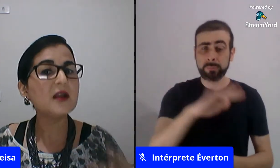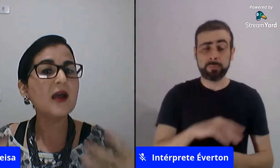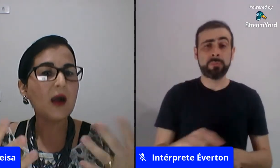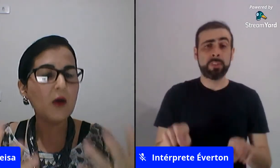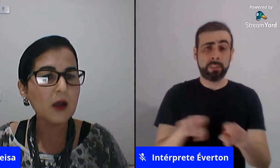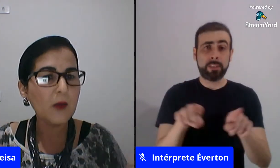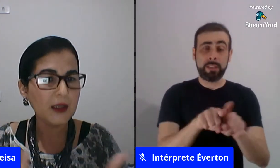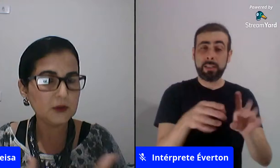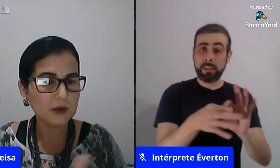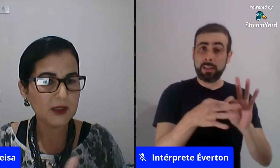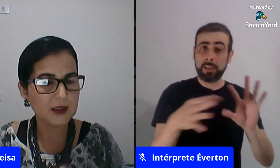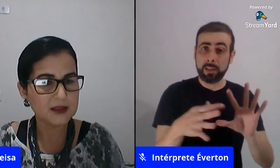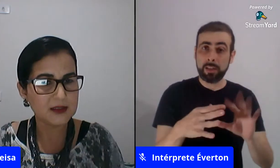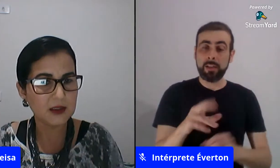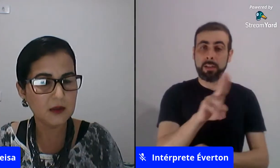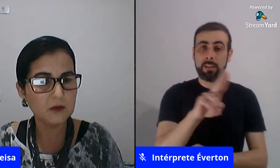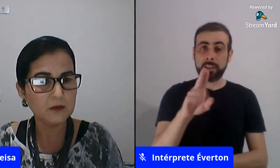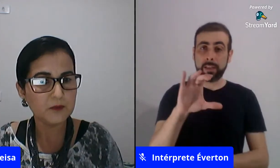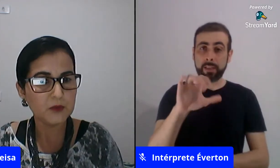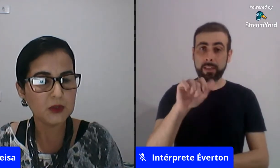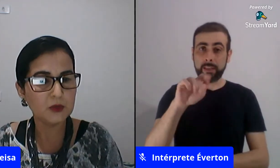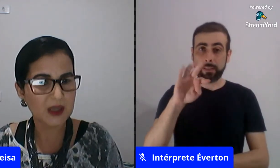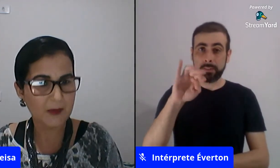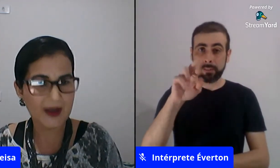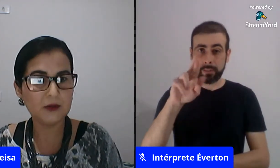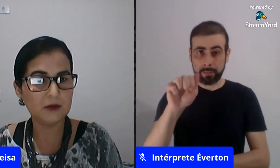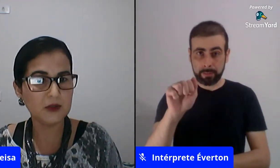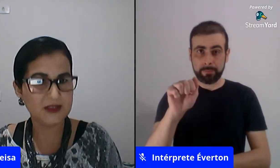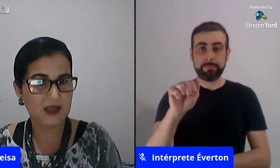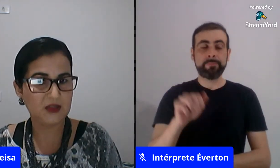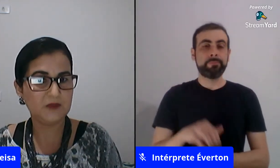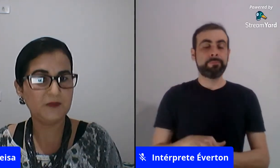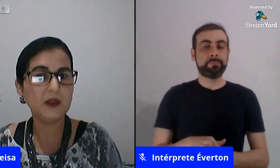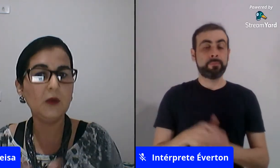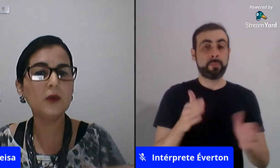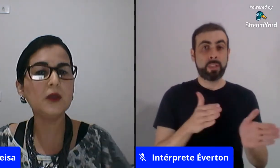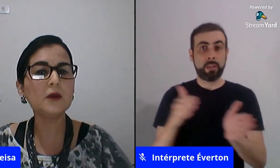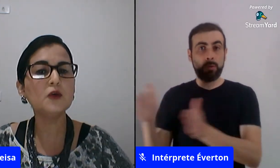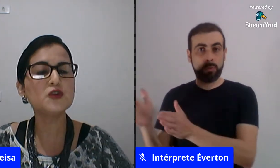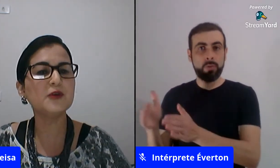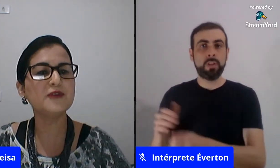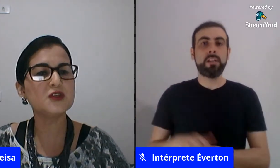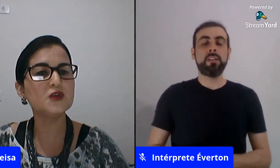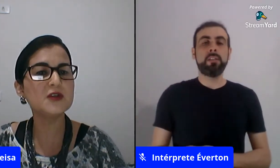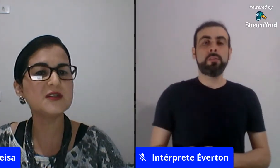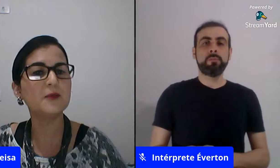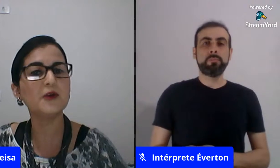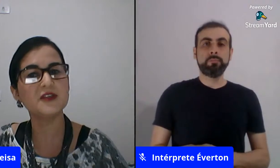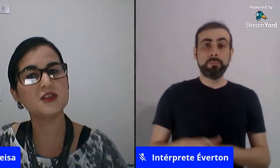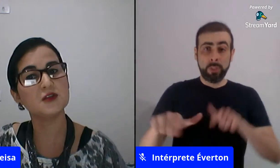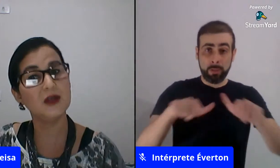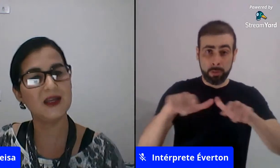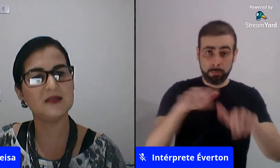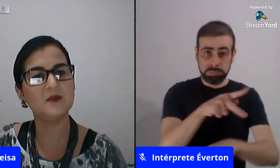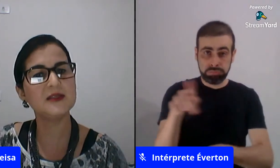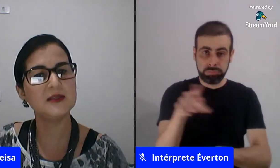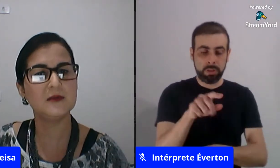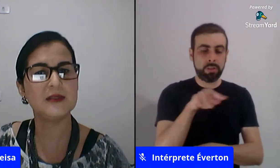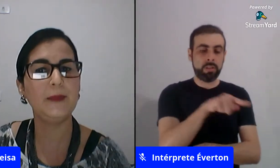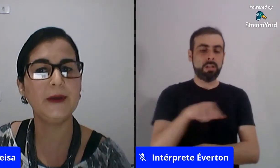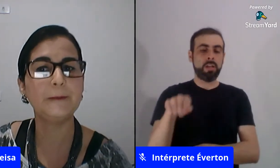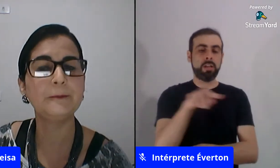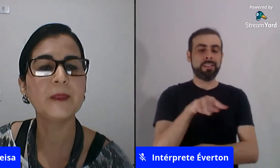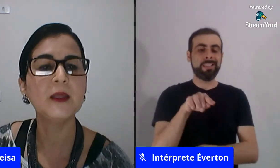de cátedra agora eu entro na questão do trabalho docente então o que os professores e professoras